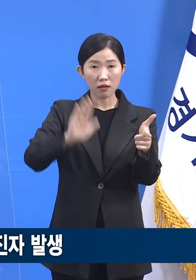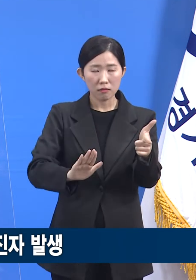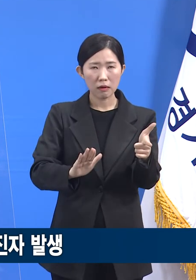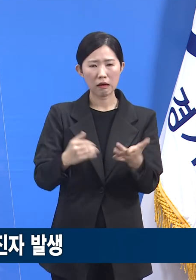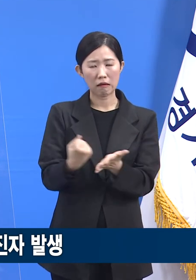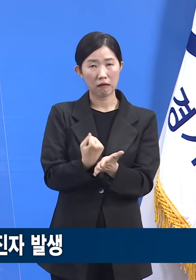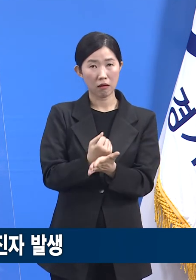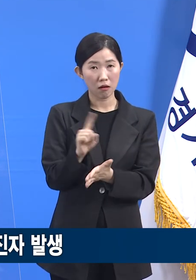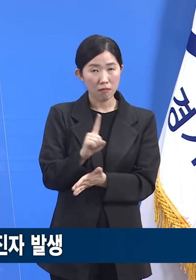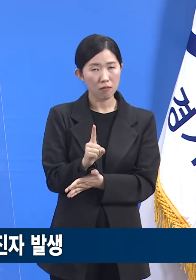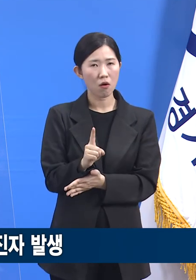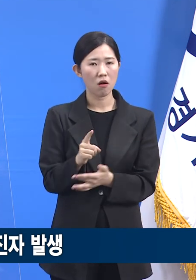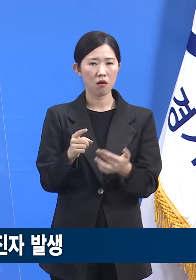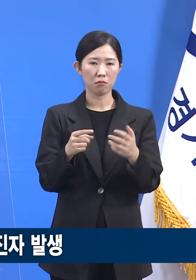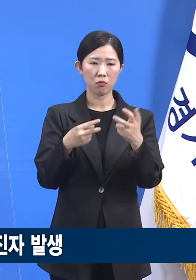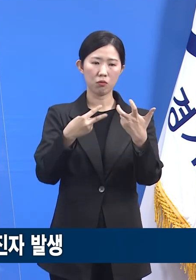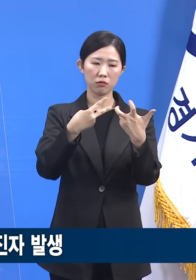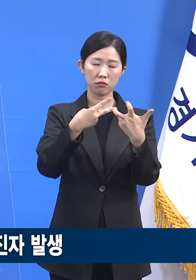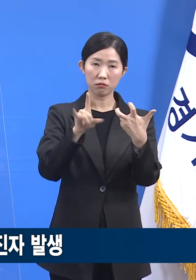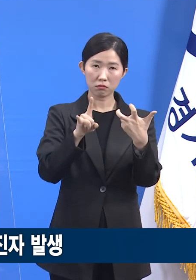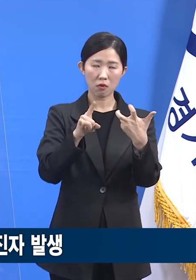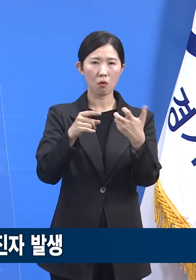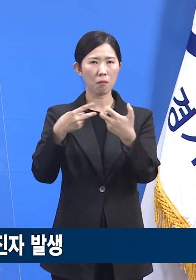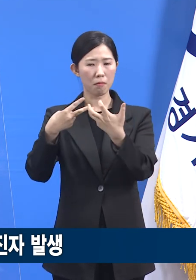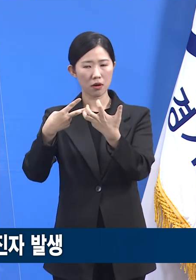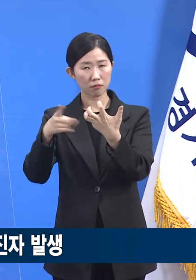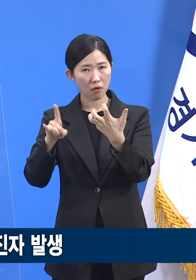인구의 감염 비율은 여전히 높은 편입니다.